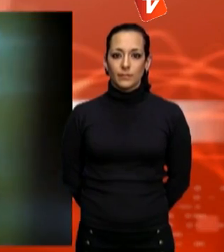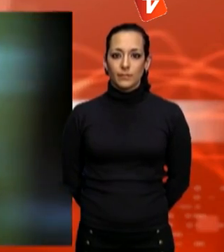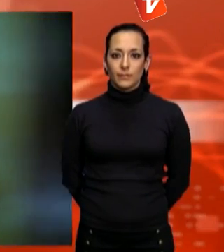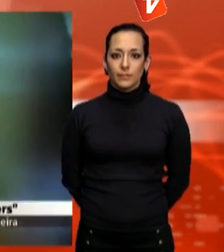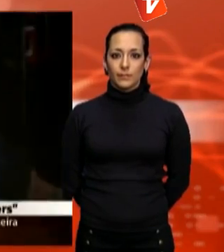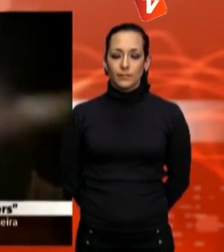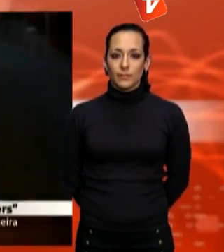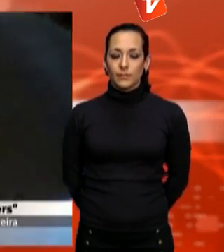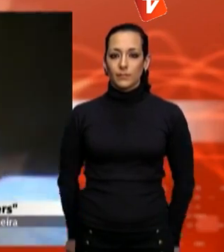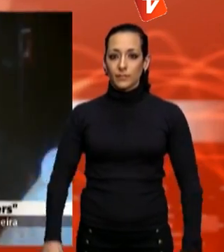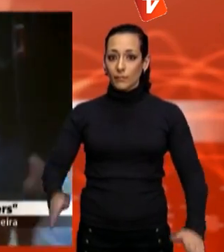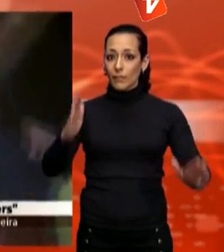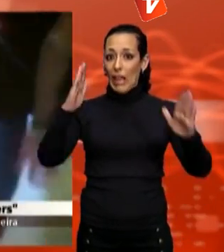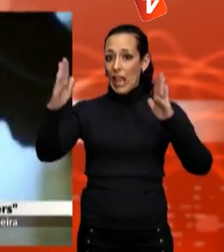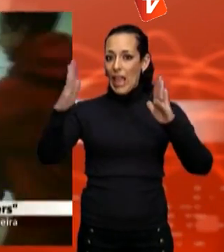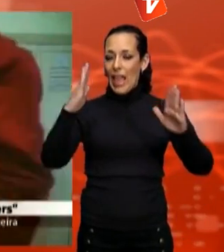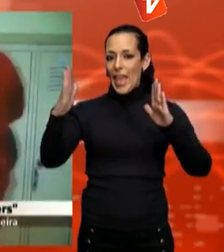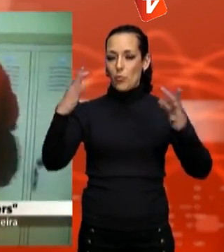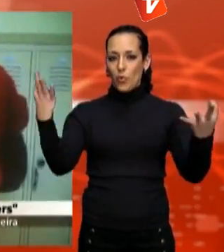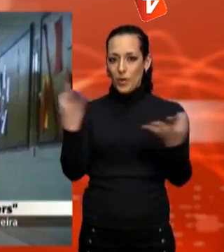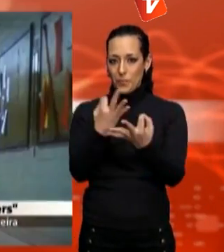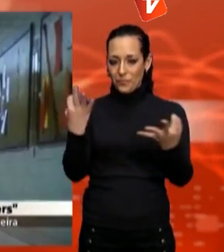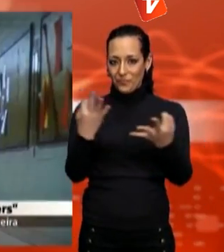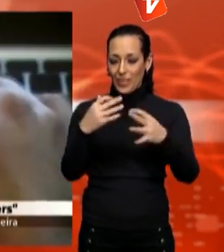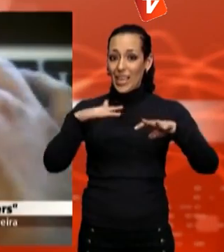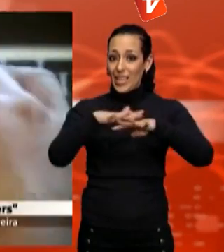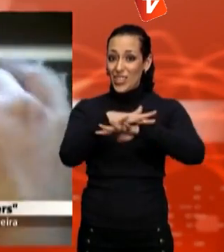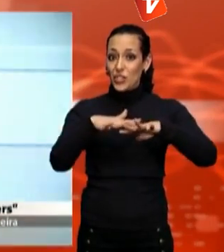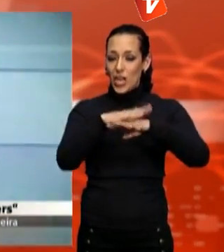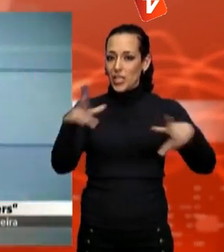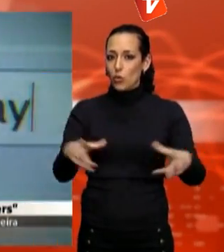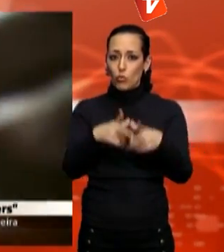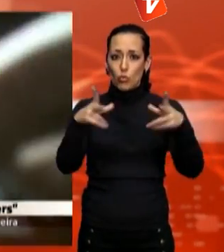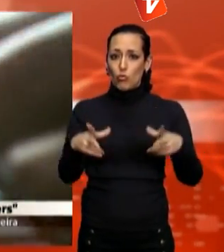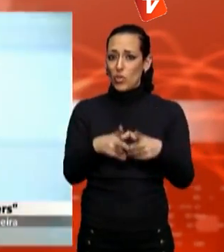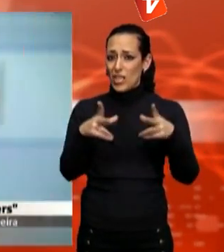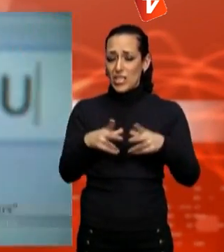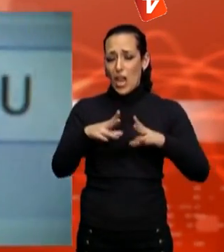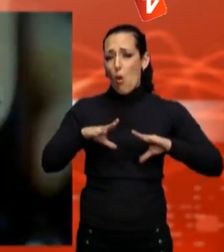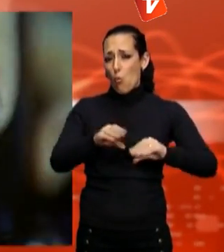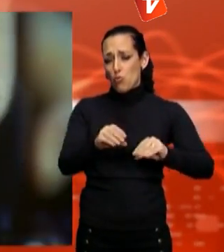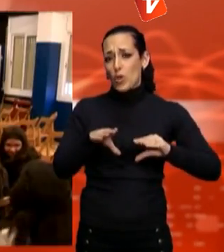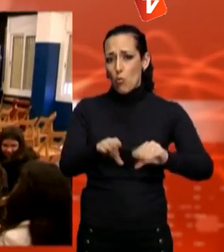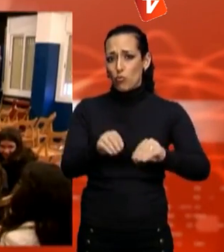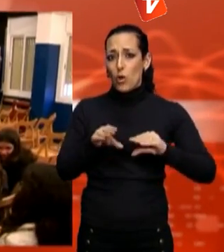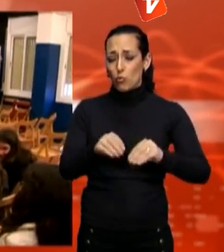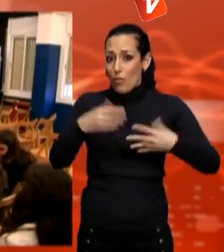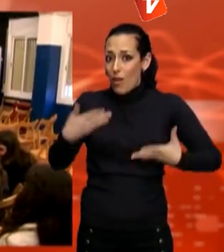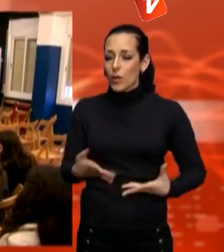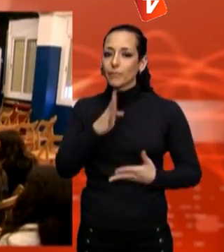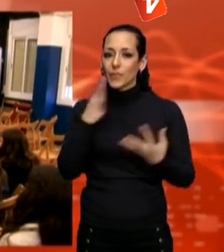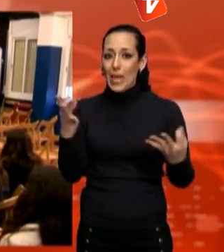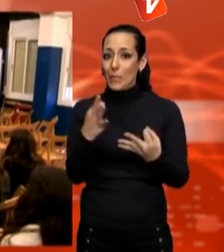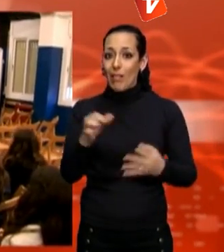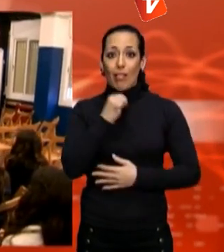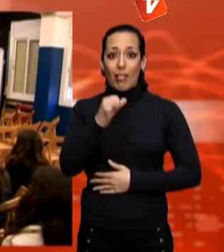En l'època de predomini de les xarxes socials, l'agressivitat verbal s'ha traslladat en un àmbit on tot es fa públic i gairebé tothom ho pot veure. Per